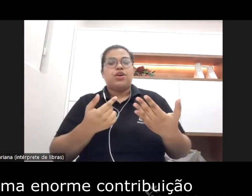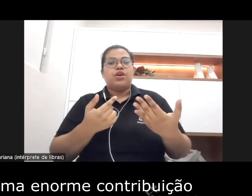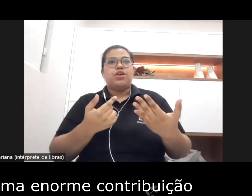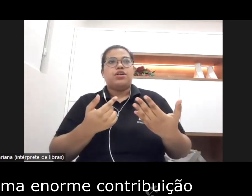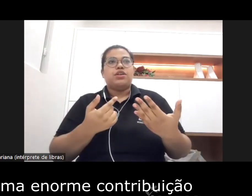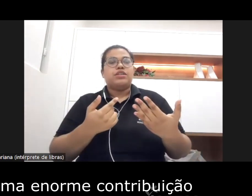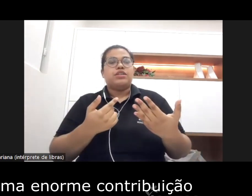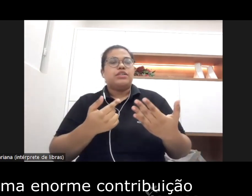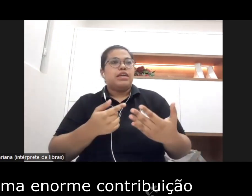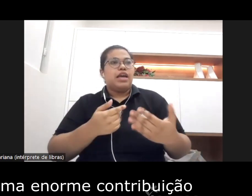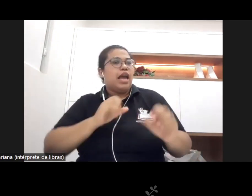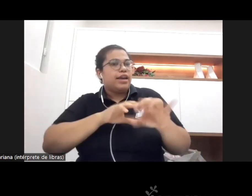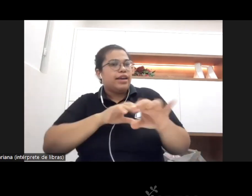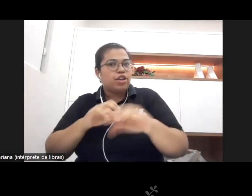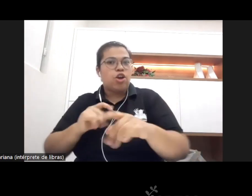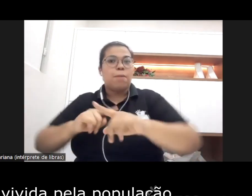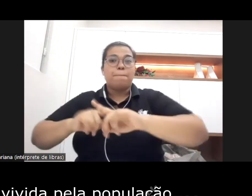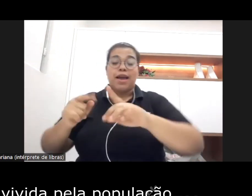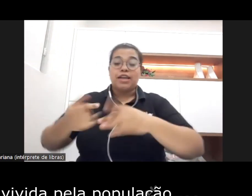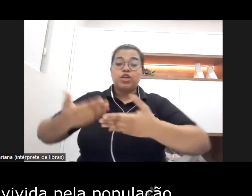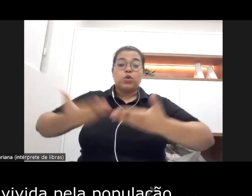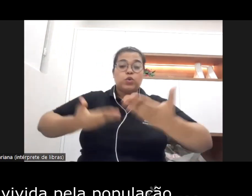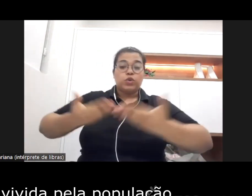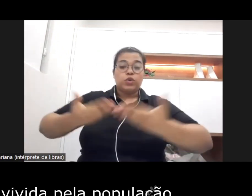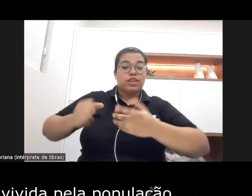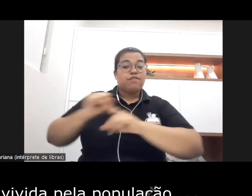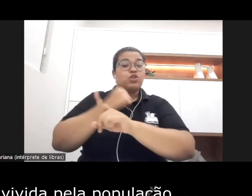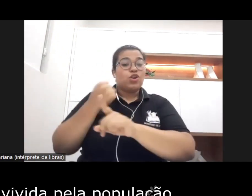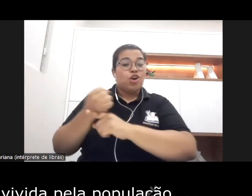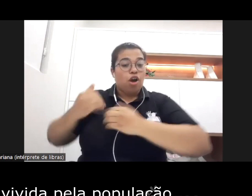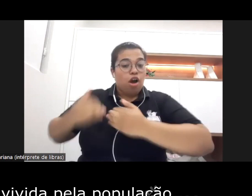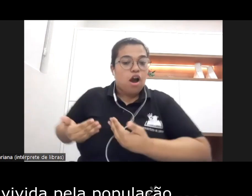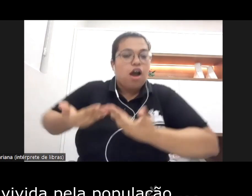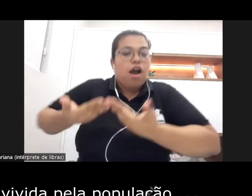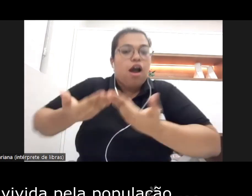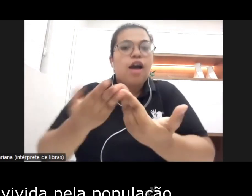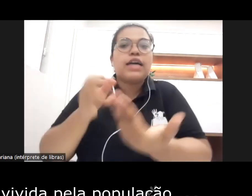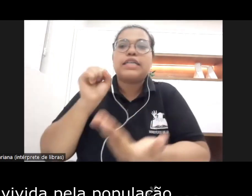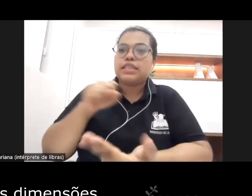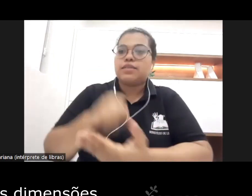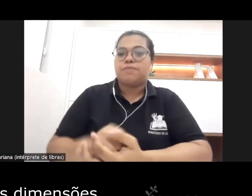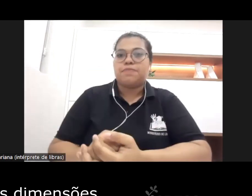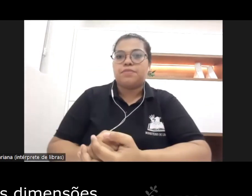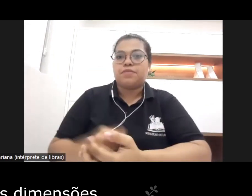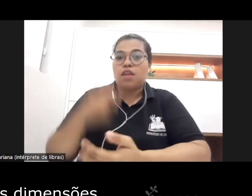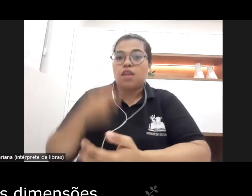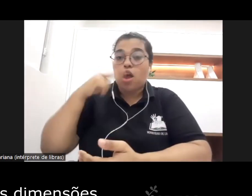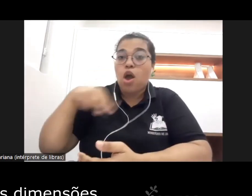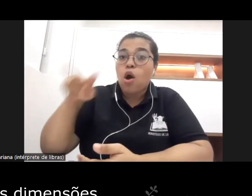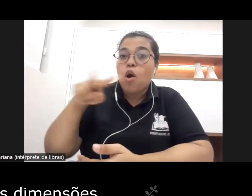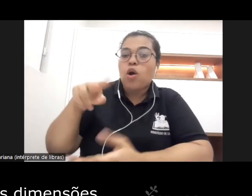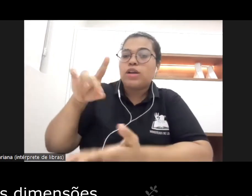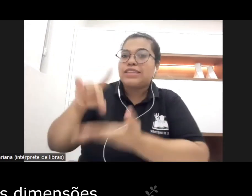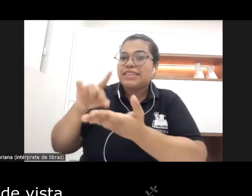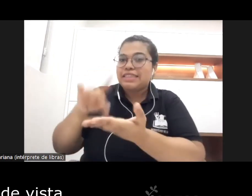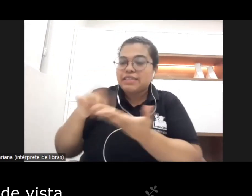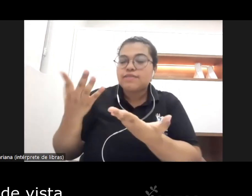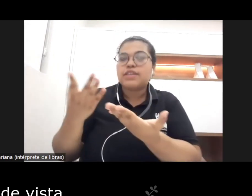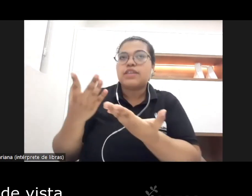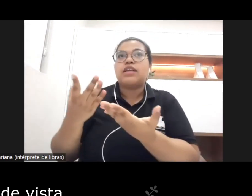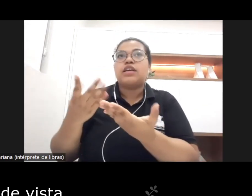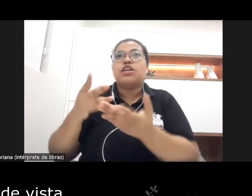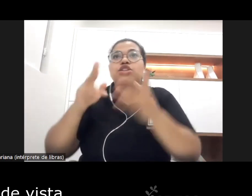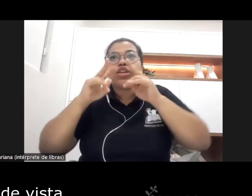enorme contribuição a dar a apreensão da realidade vivida pela população em todas as suas dimensões